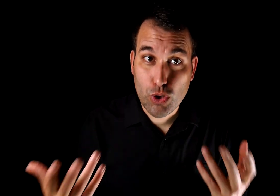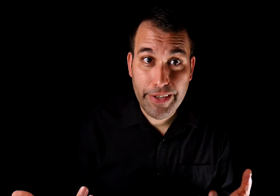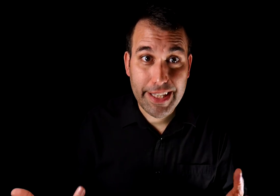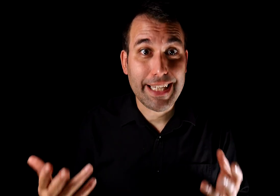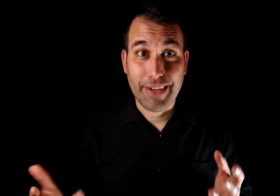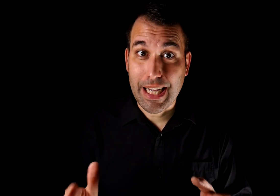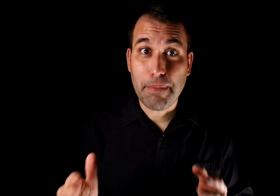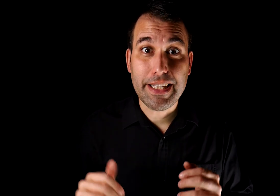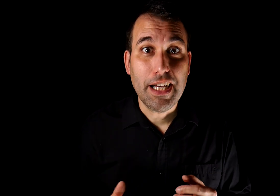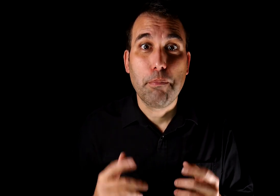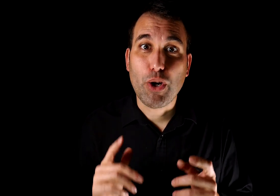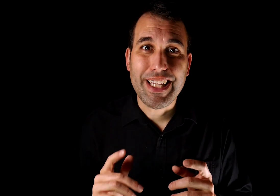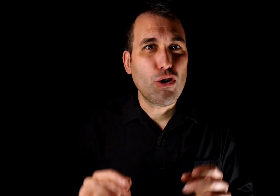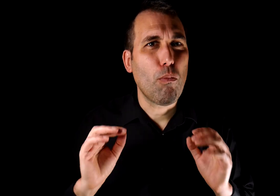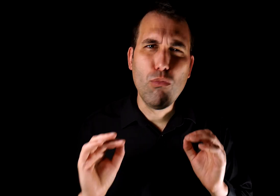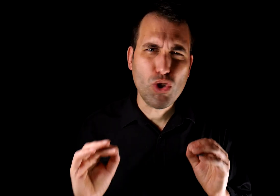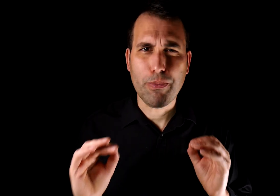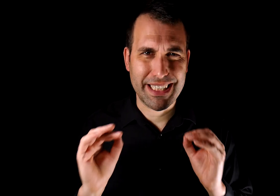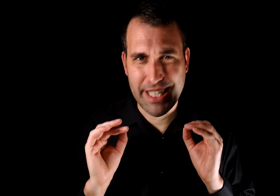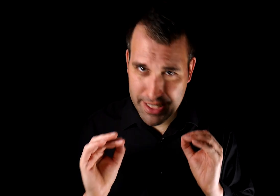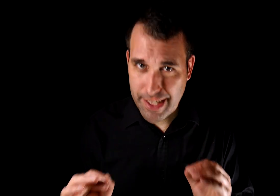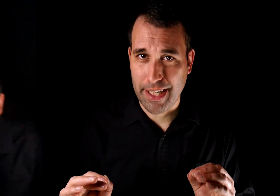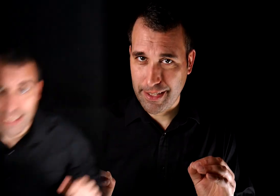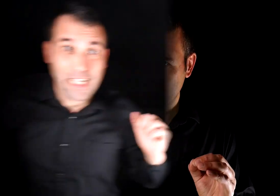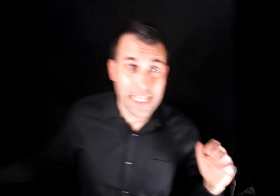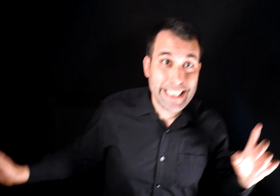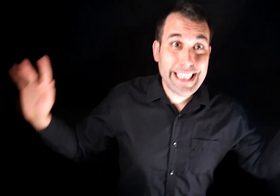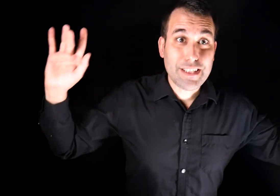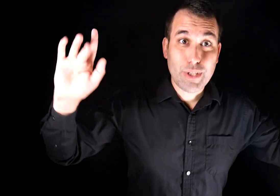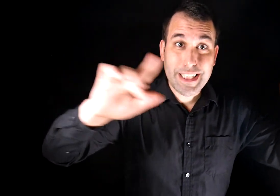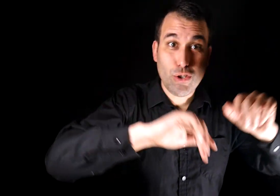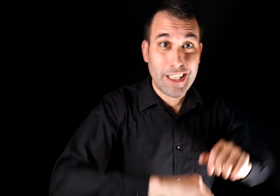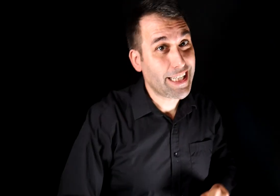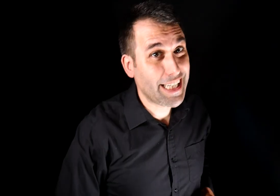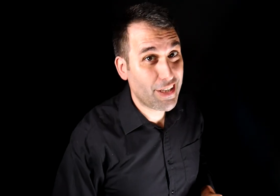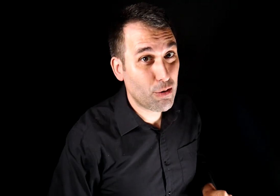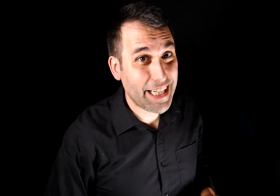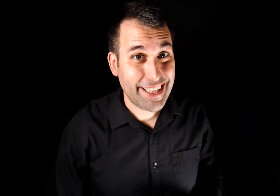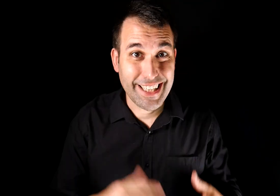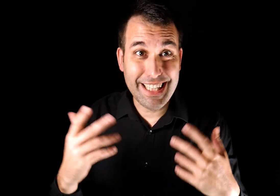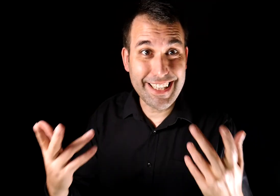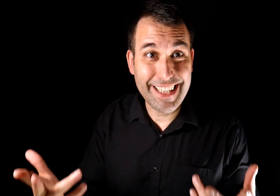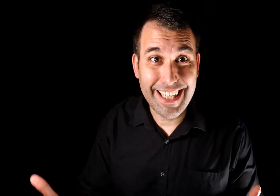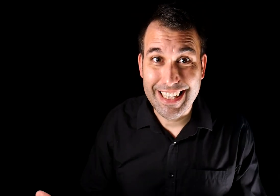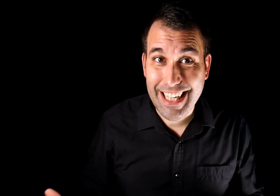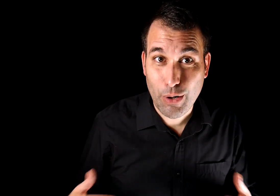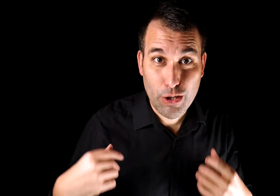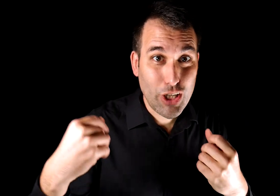suscribirte y activar la campanita porque tengo mucho más que enseñarte. Y esto ha sido otra técnica de neuromarketing, darte a entender que te he dado algo